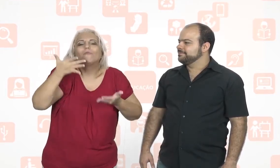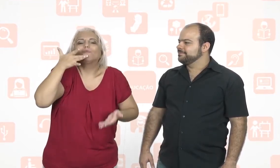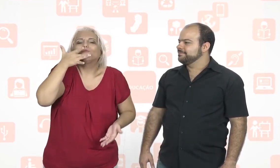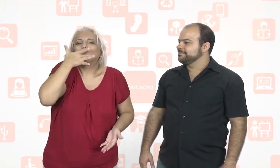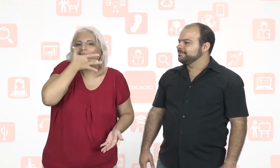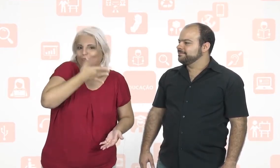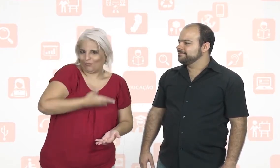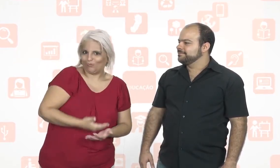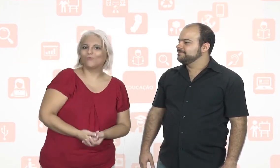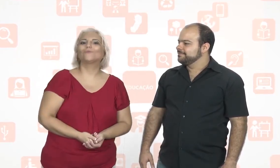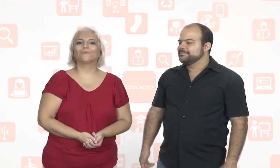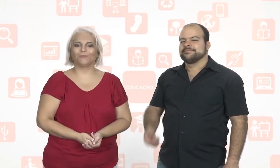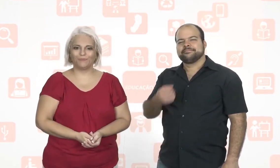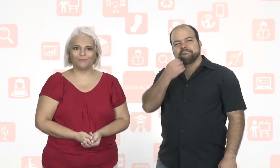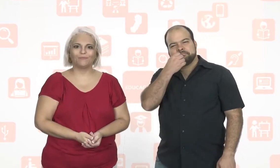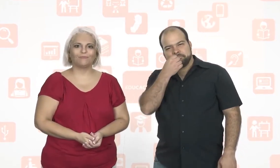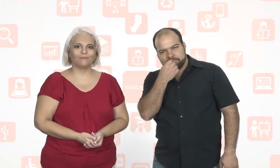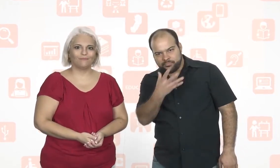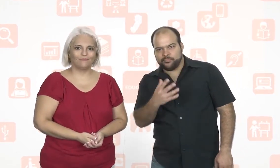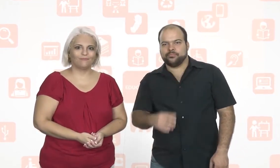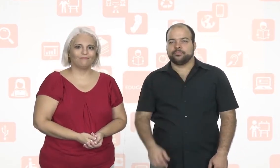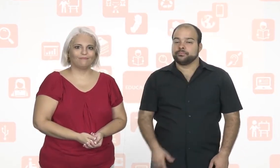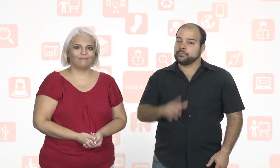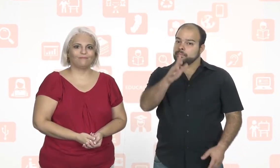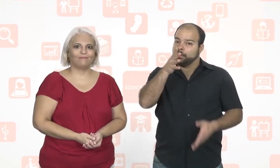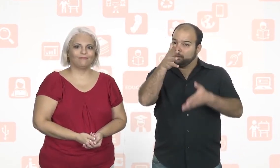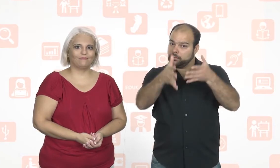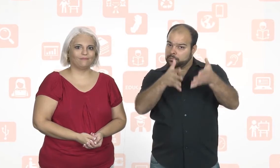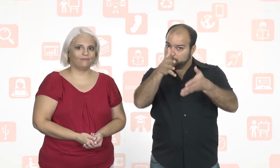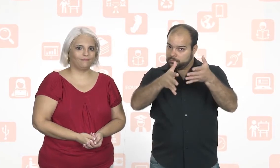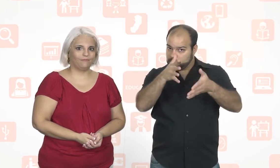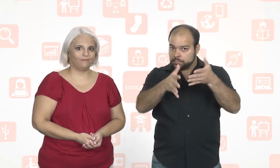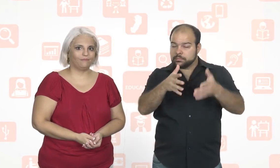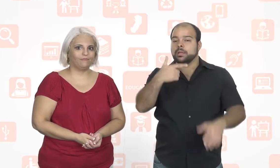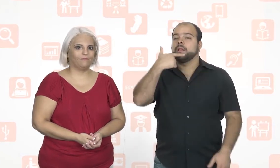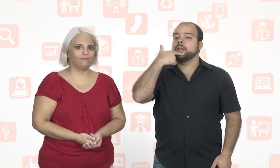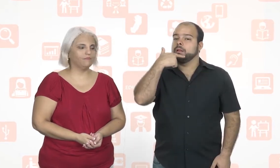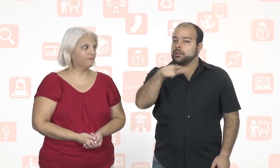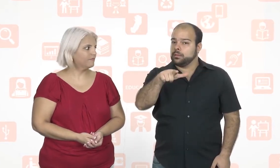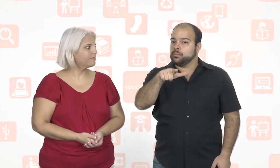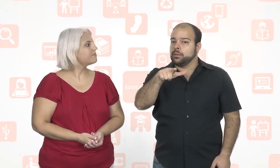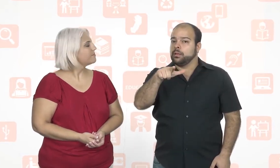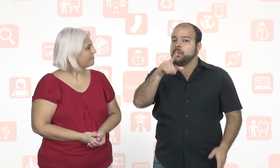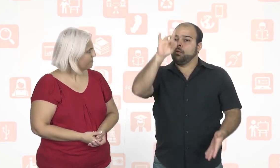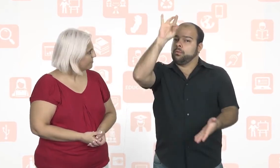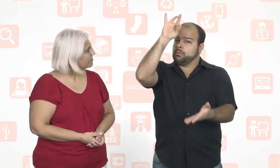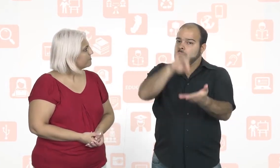forma gostosa e tranquila. Que bom! A Libras é uma língua nacional da comunidade surda.